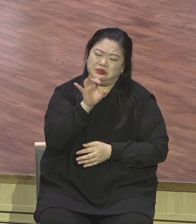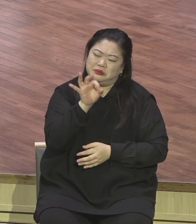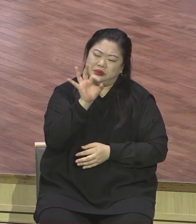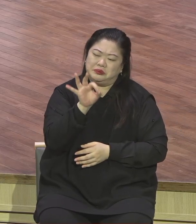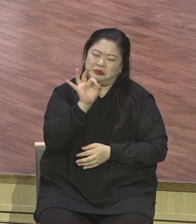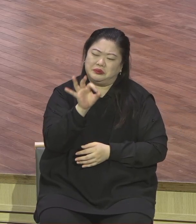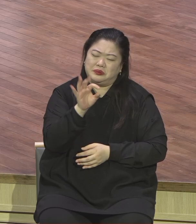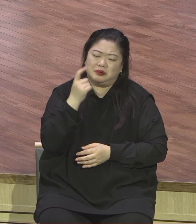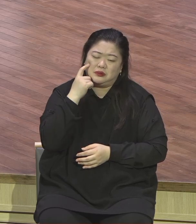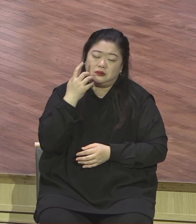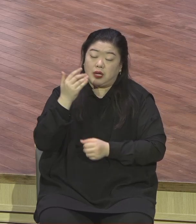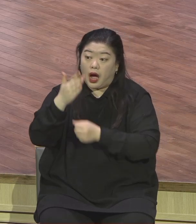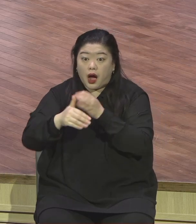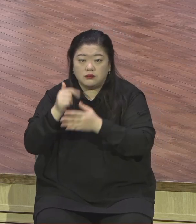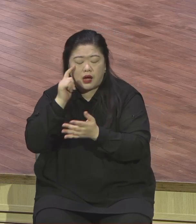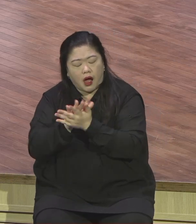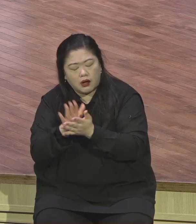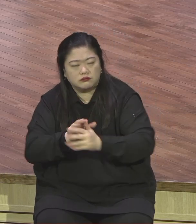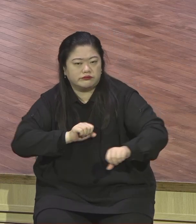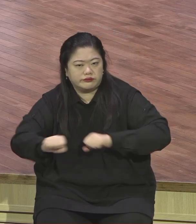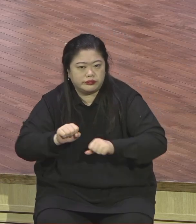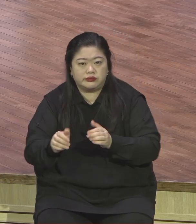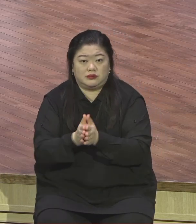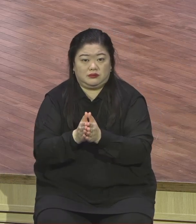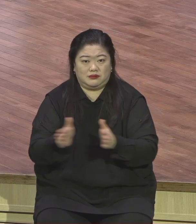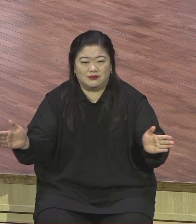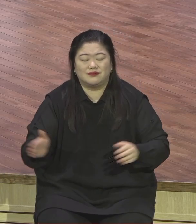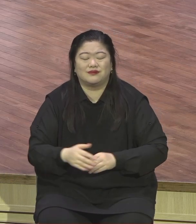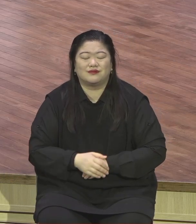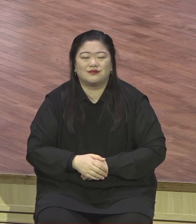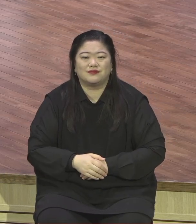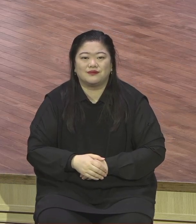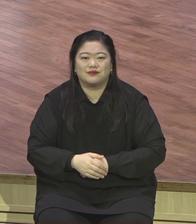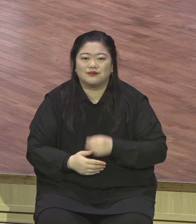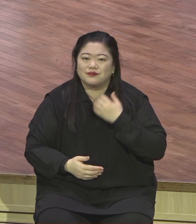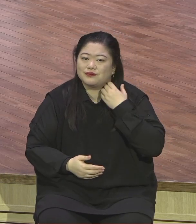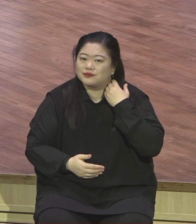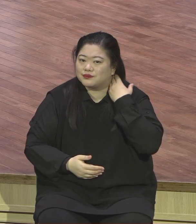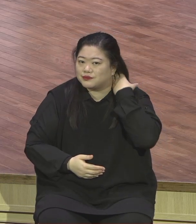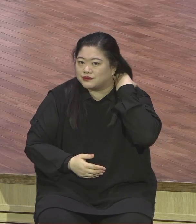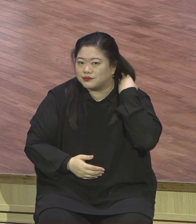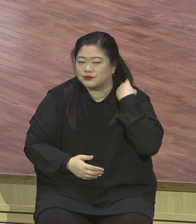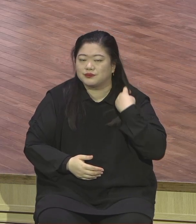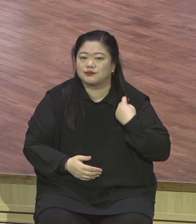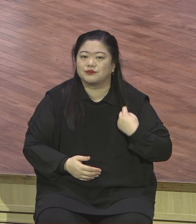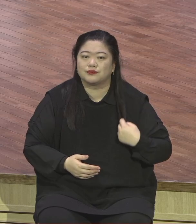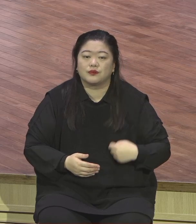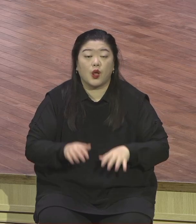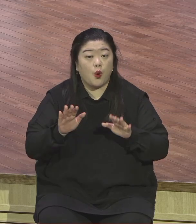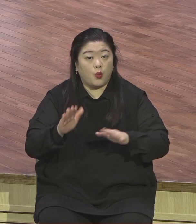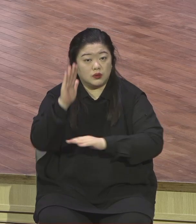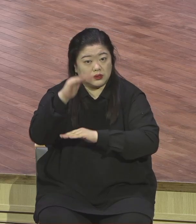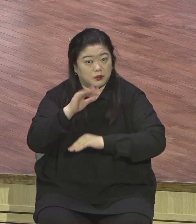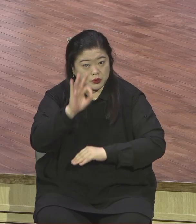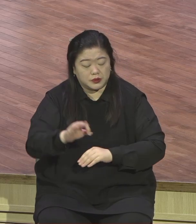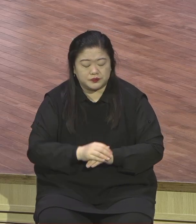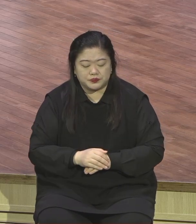그래서 영계 모든 성도들은 오늘 말씀을 잘 들으세요. 내 멍에는 쉽고